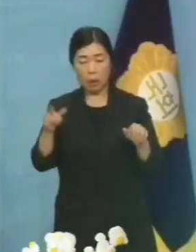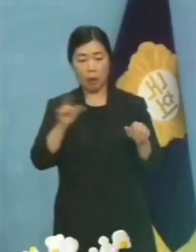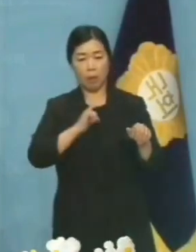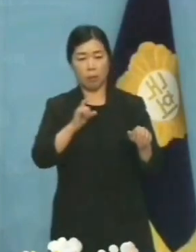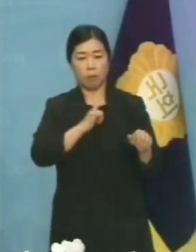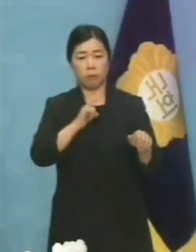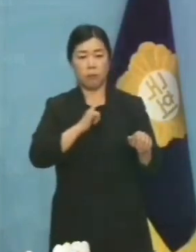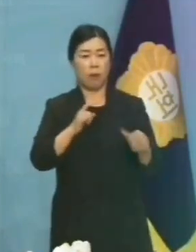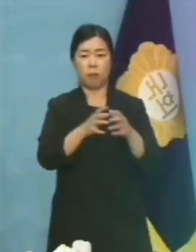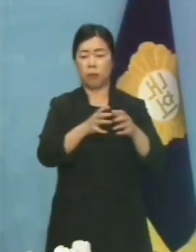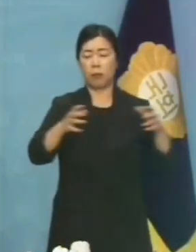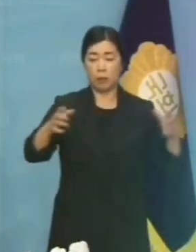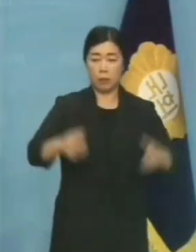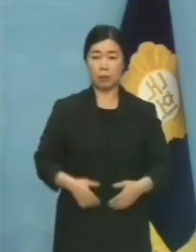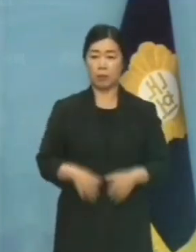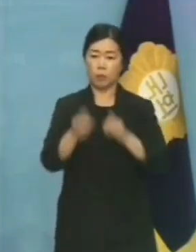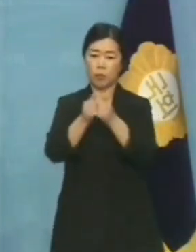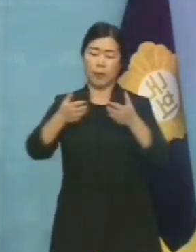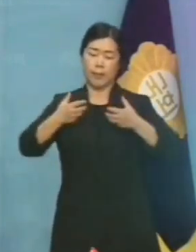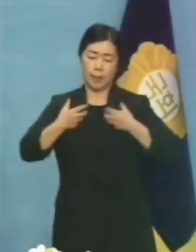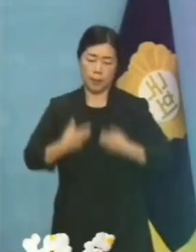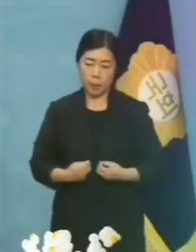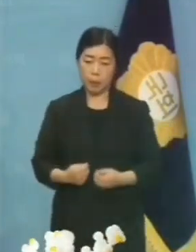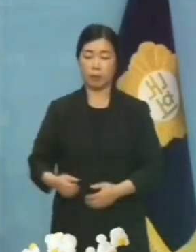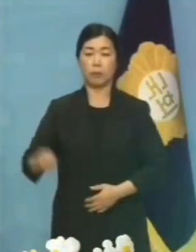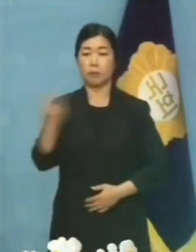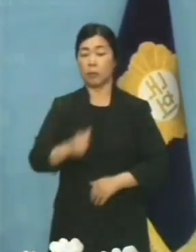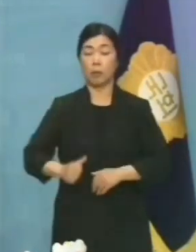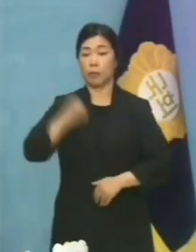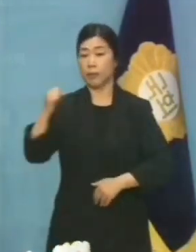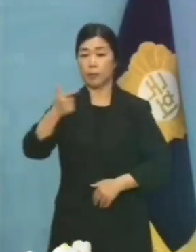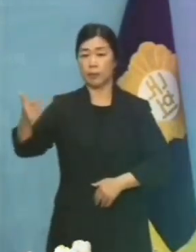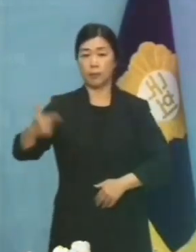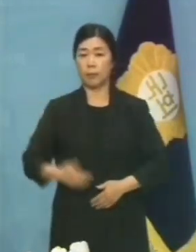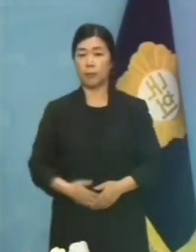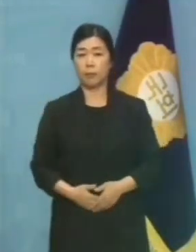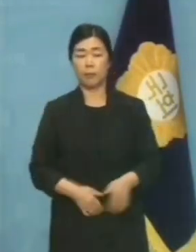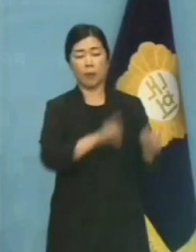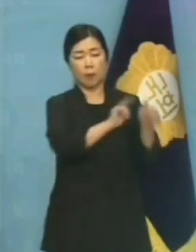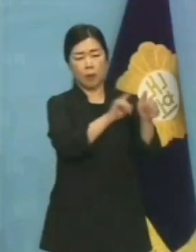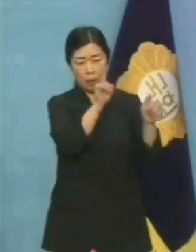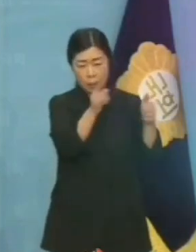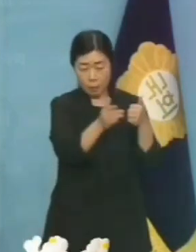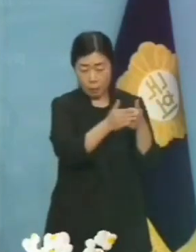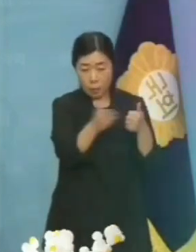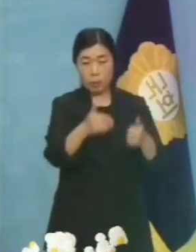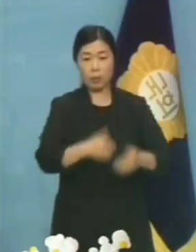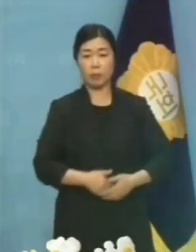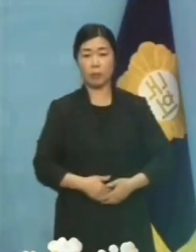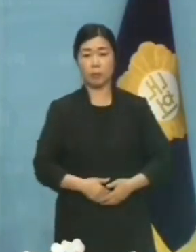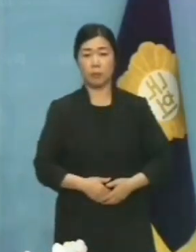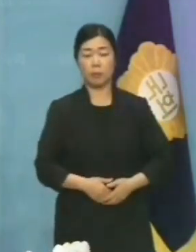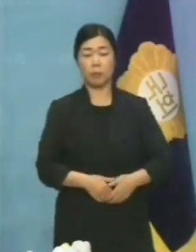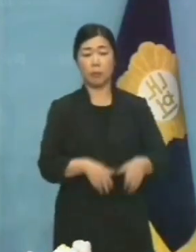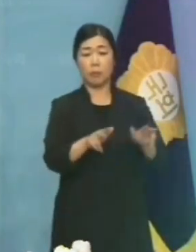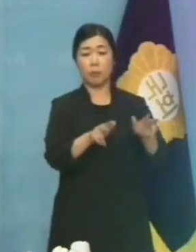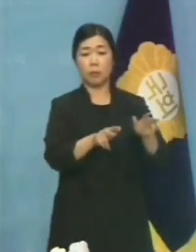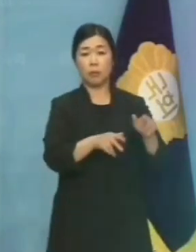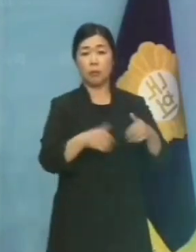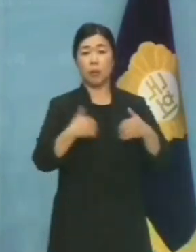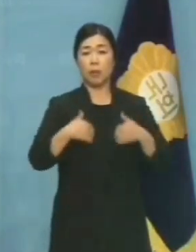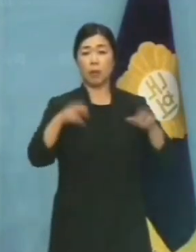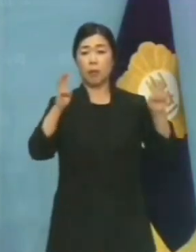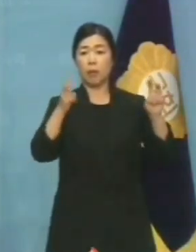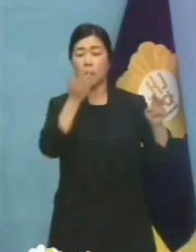불어나고 국민들의 실망과 분노만 커지고 있습니다. 김남가 의원 한 명 때문에 급성장 흐름을 타고 있던